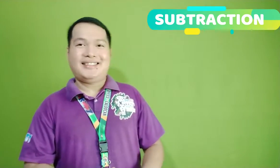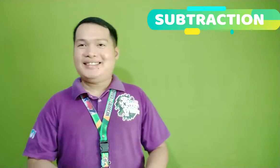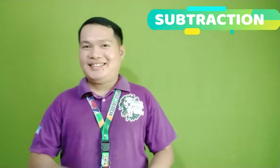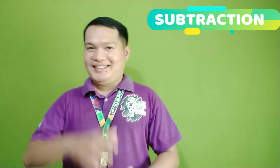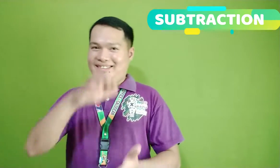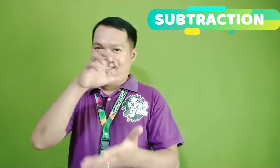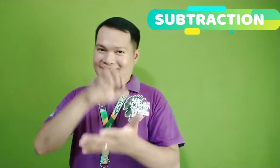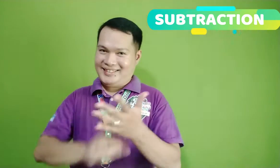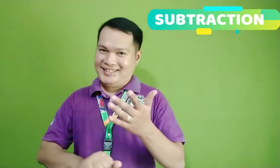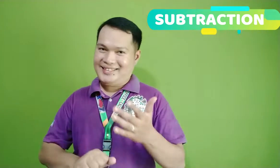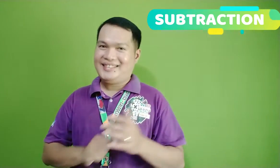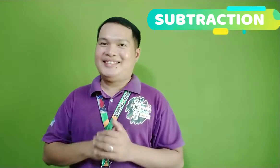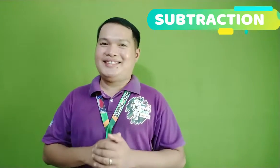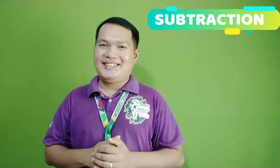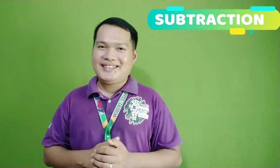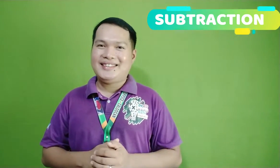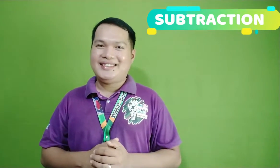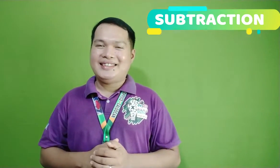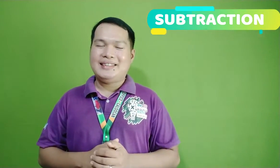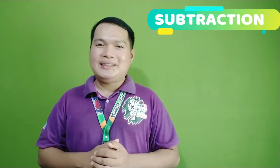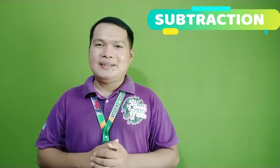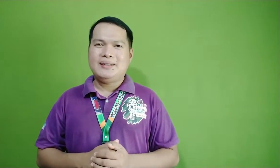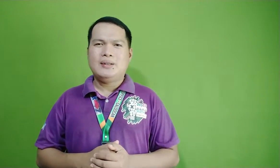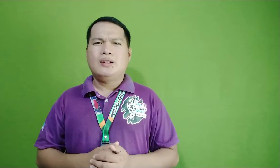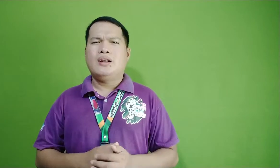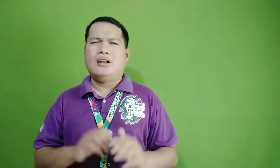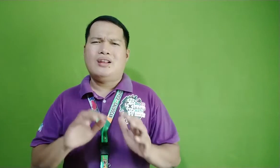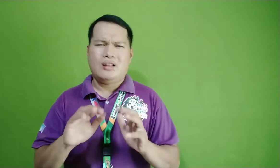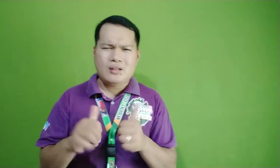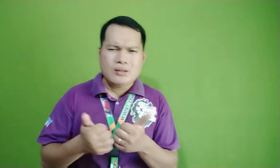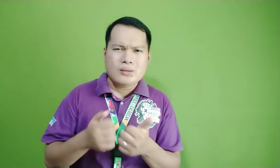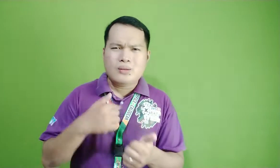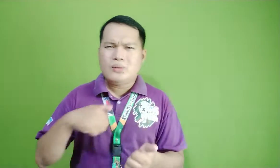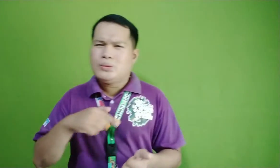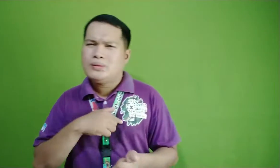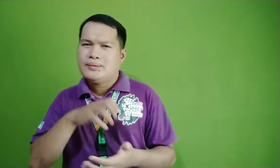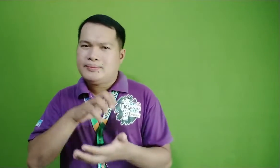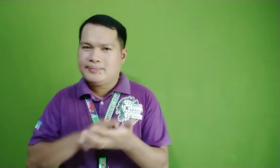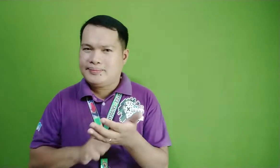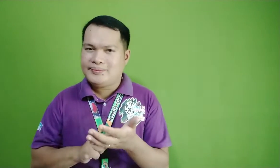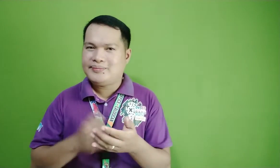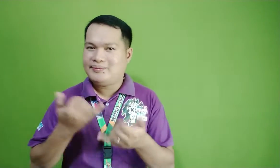O ang pagbabawas. Paano nga ba tayo mag-subtract?